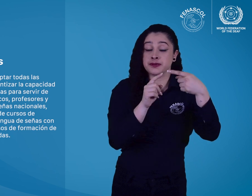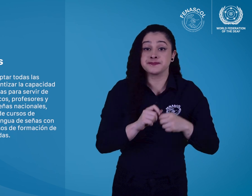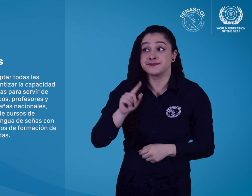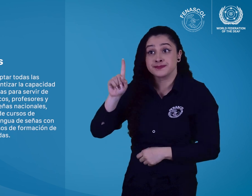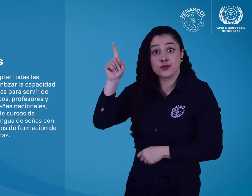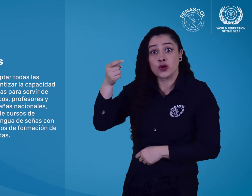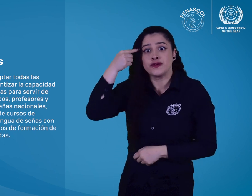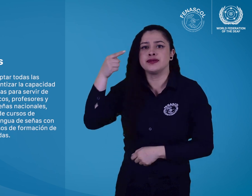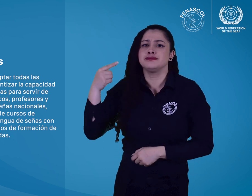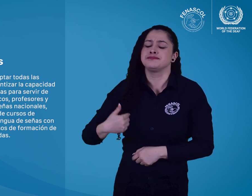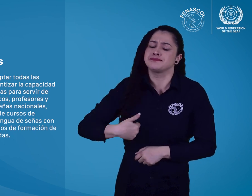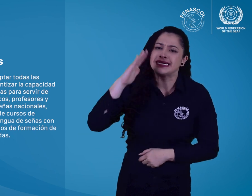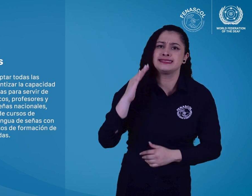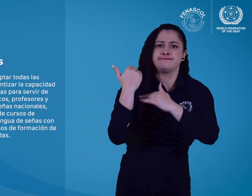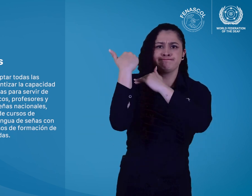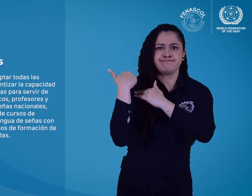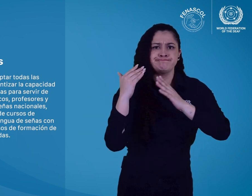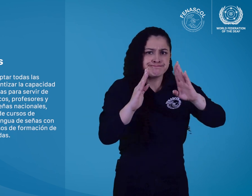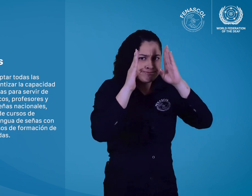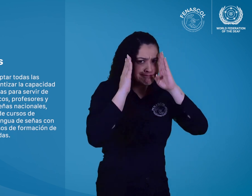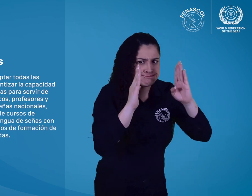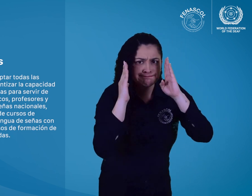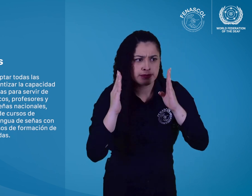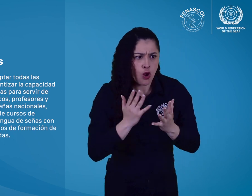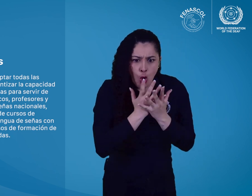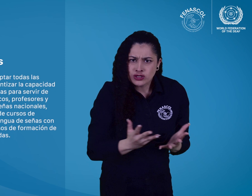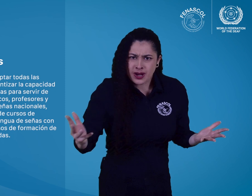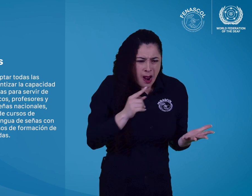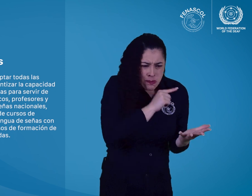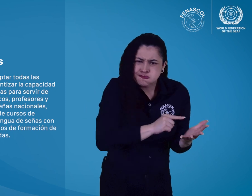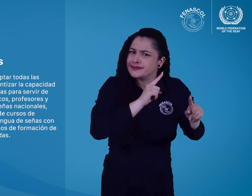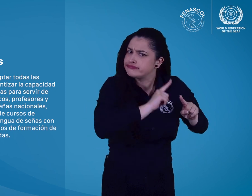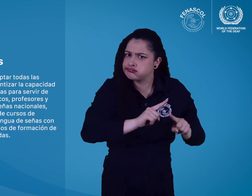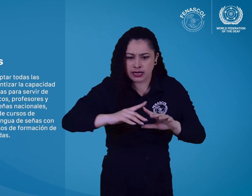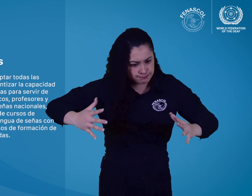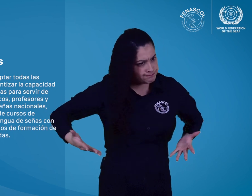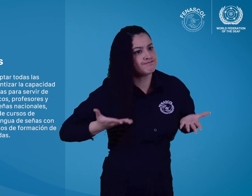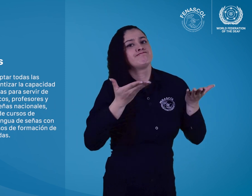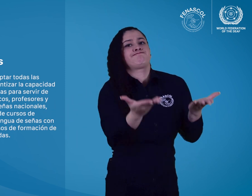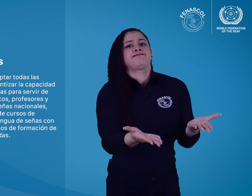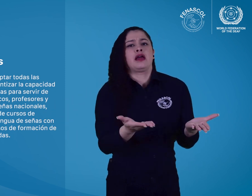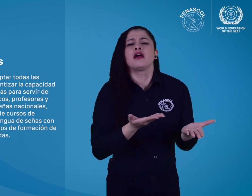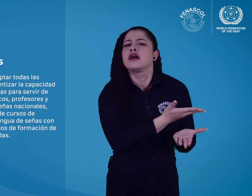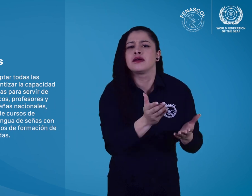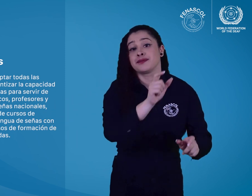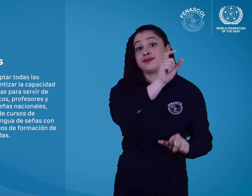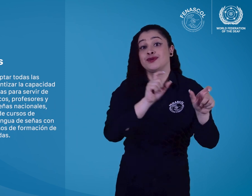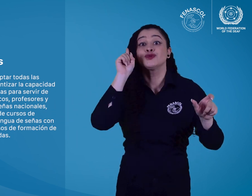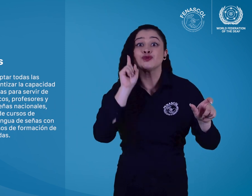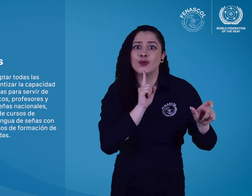Los estados partes deben adoptar todas las medidas necesarias para garantizar la capacidad y